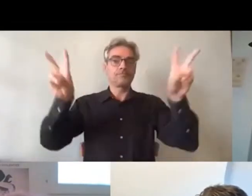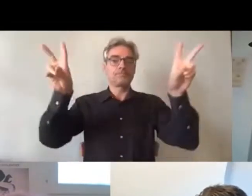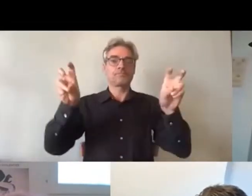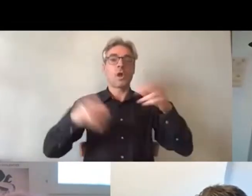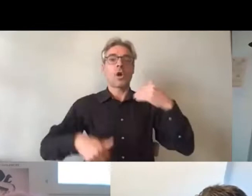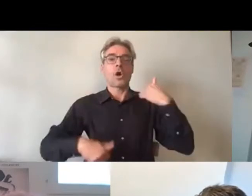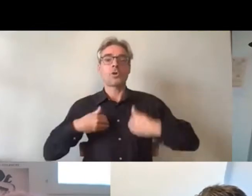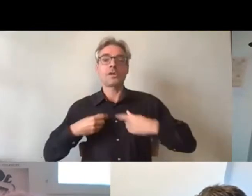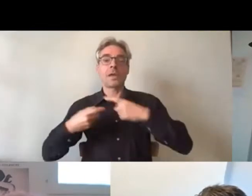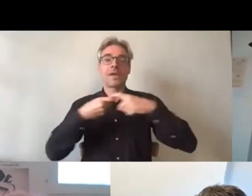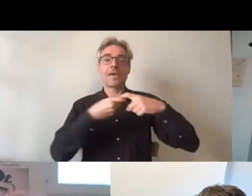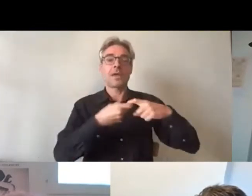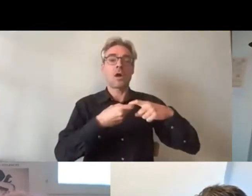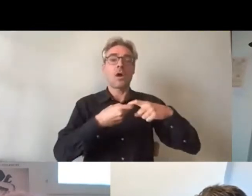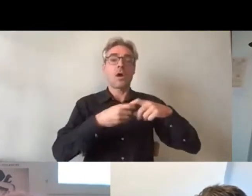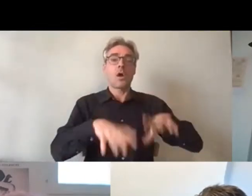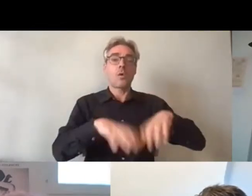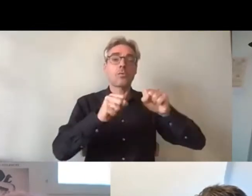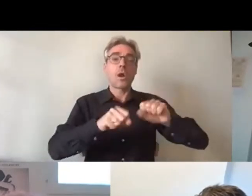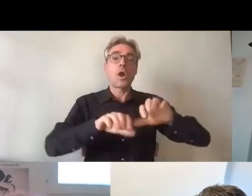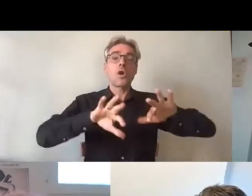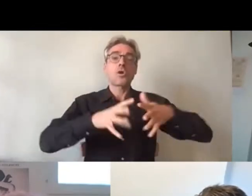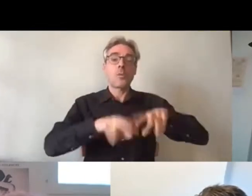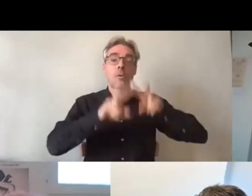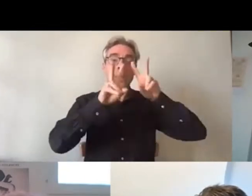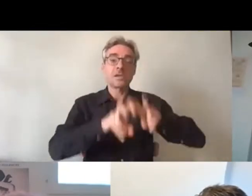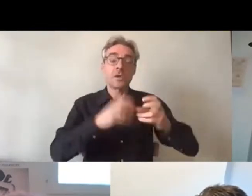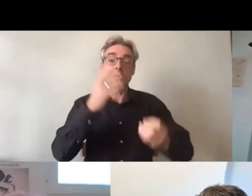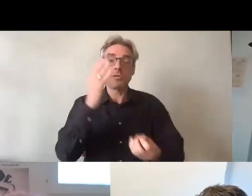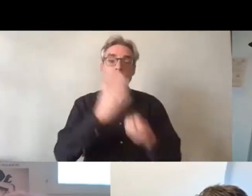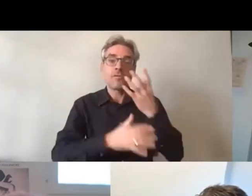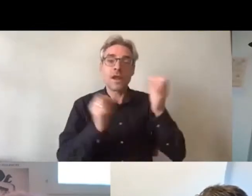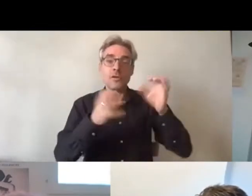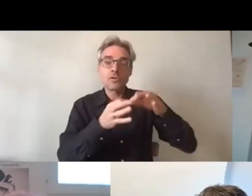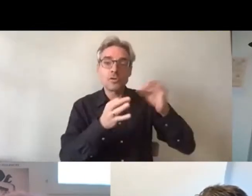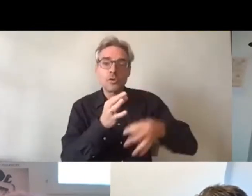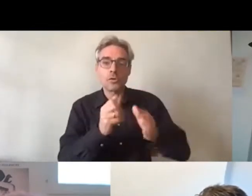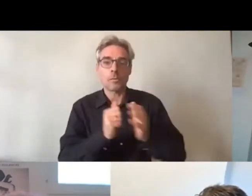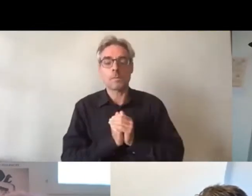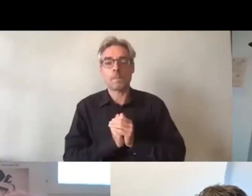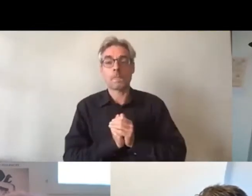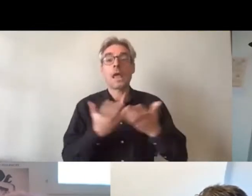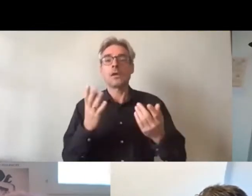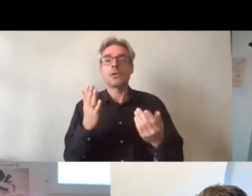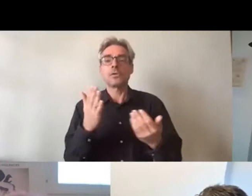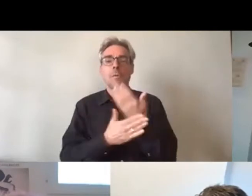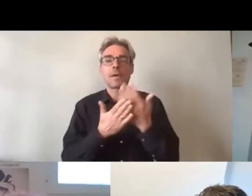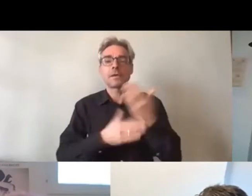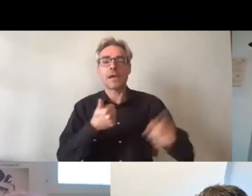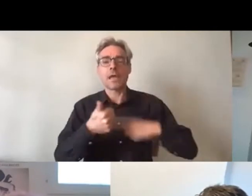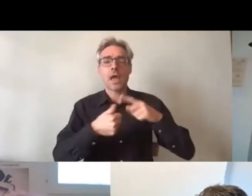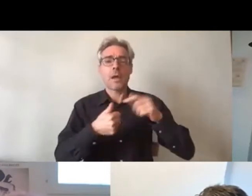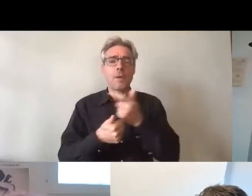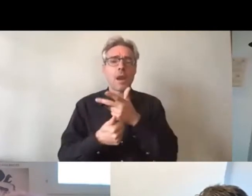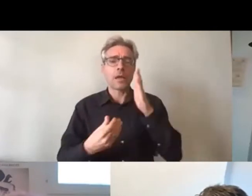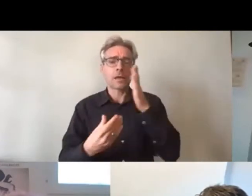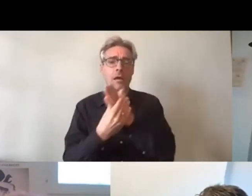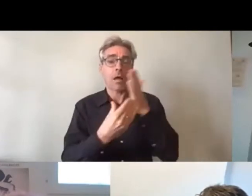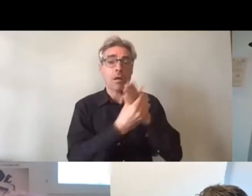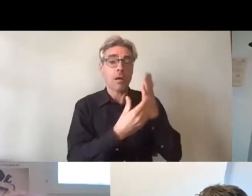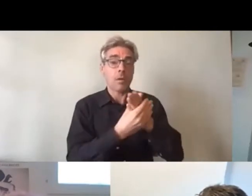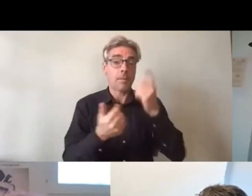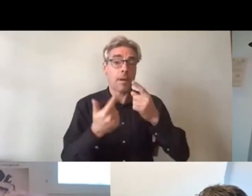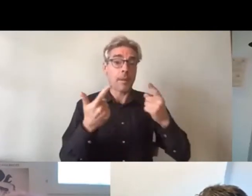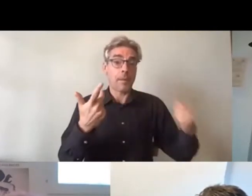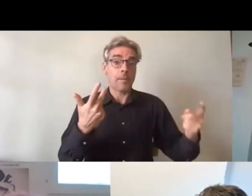comment explorer de nouveaux possibles. Ces nouveaux possibles, nous allons les explorer ce matin, donc je vous le disais, avec beaucoup d'intervenants, puisque nous